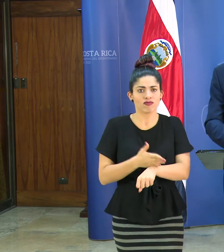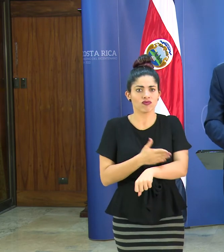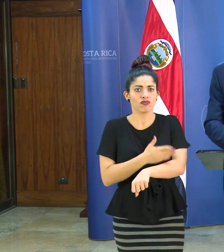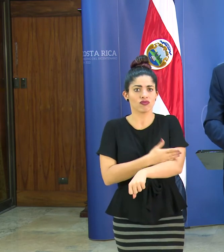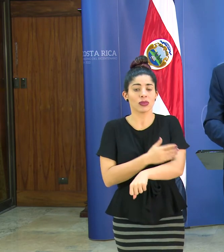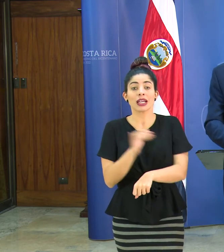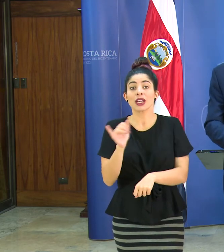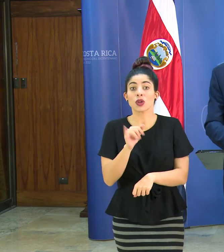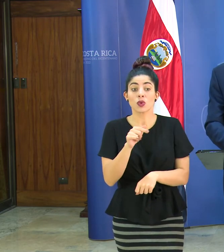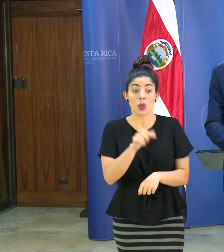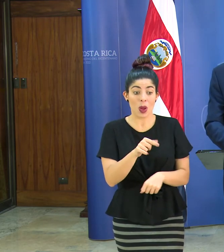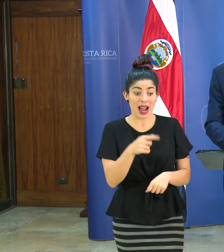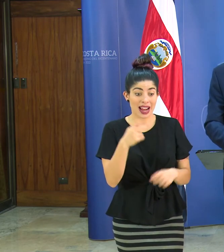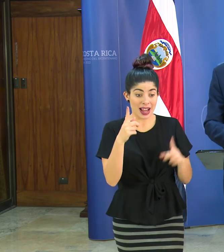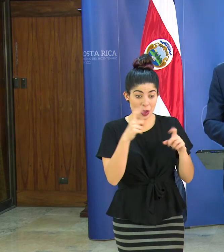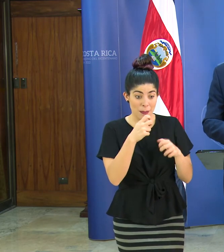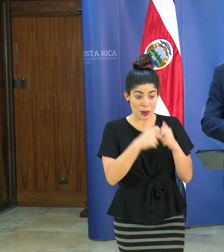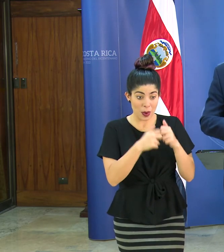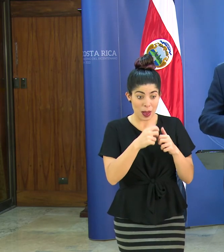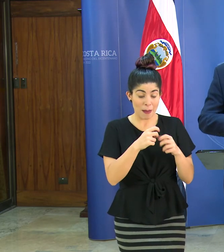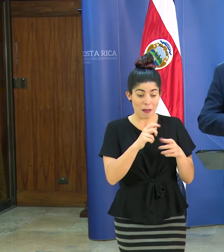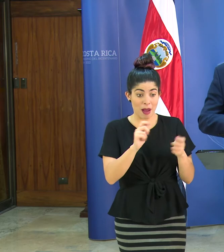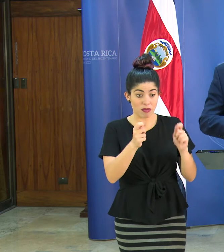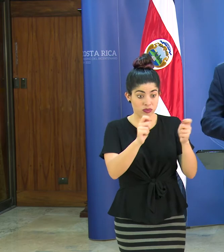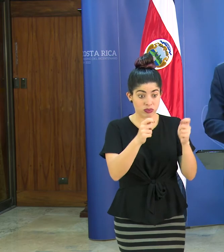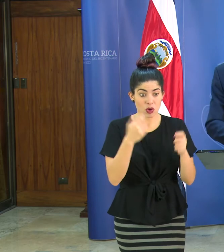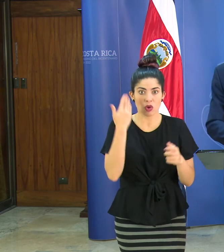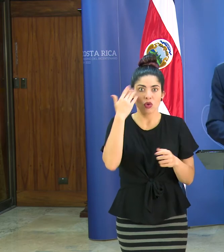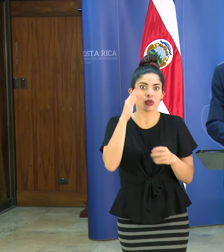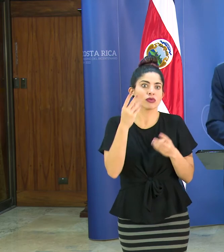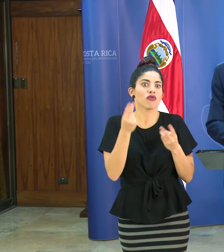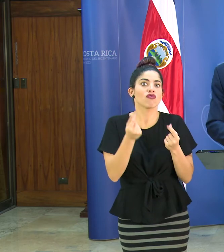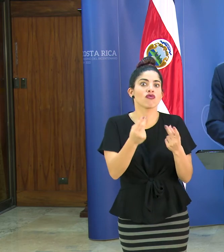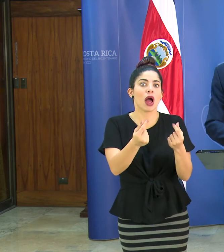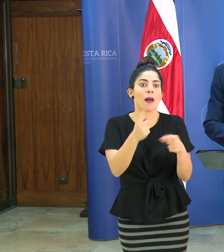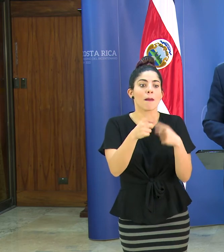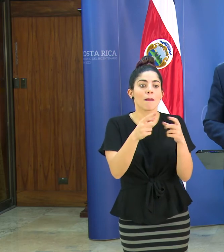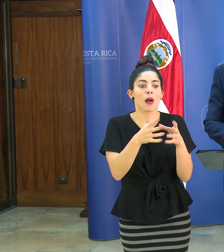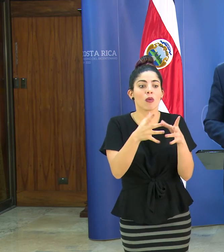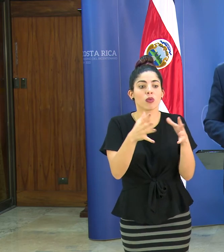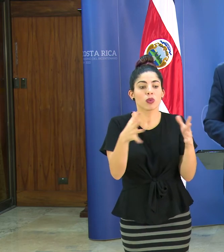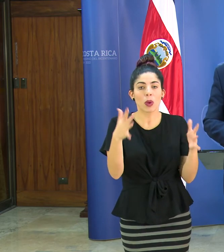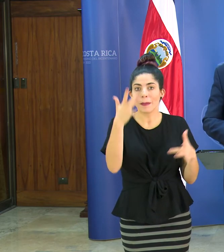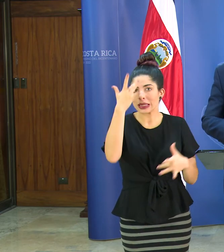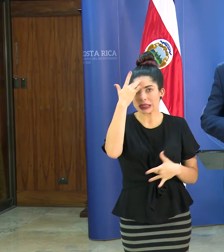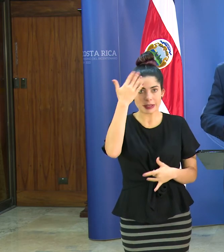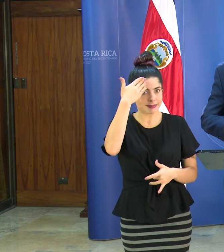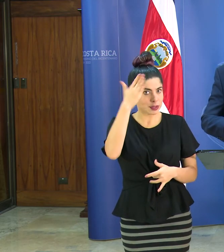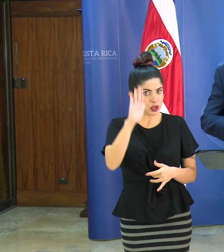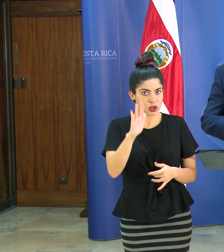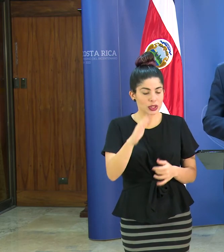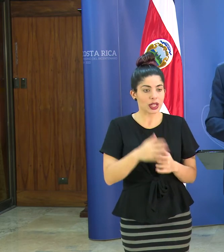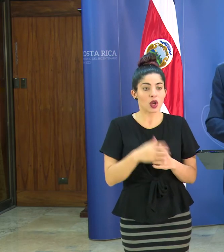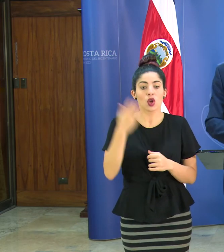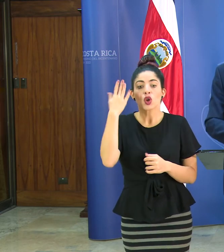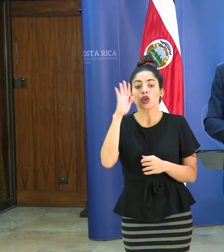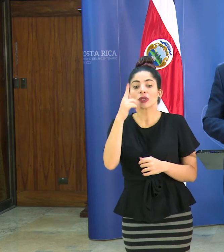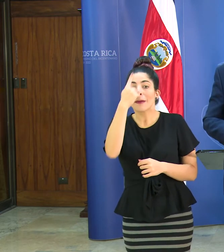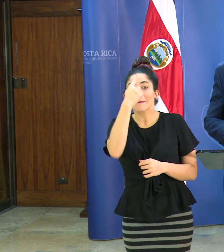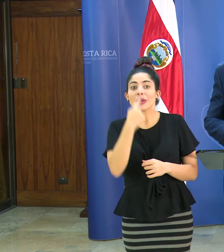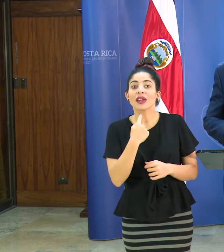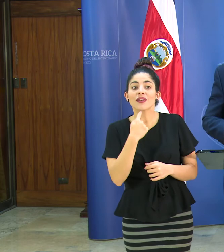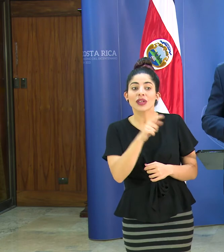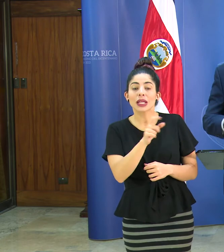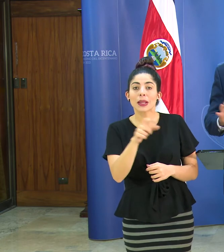va evolucionando esta crisis no sabemos que tan rápido se van a ir acumulando los pacientes no sabemos el perfil de esos